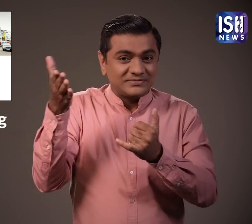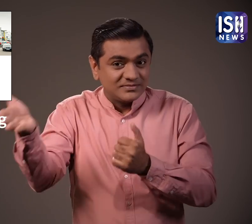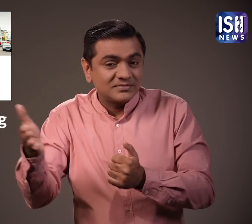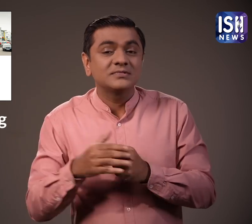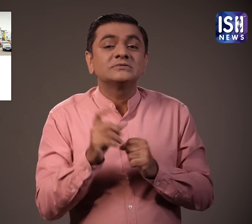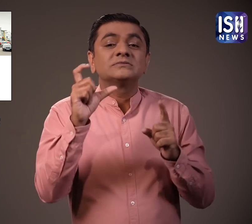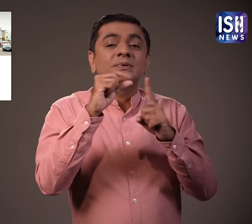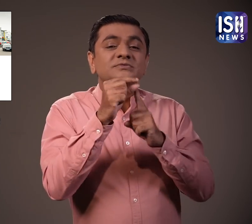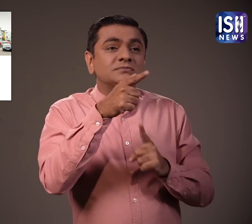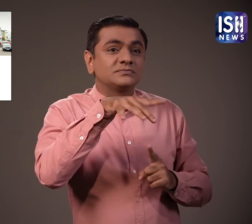गए है